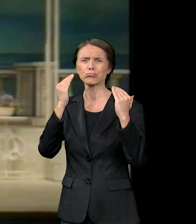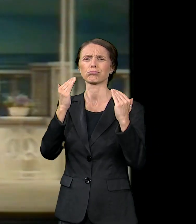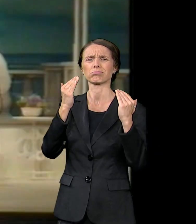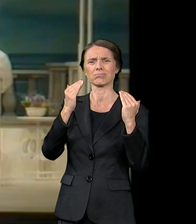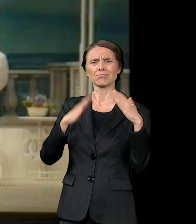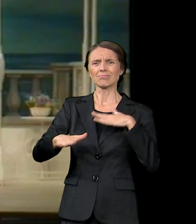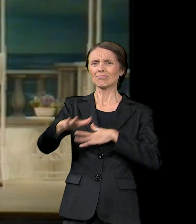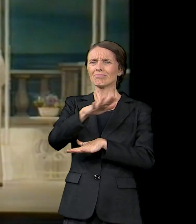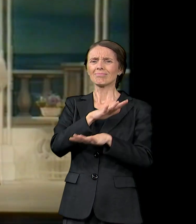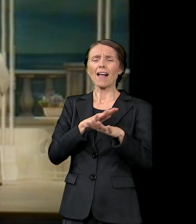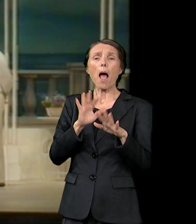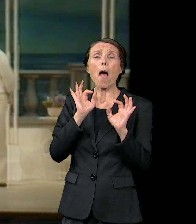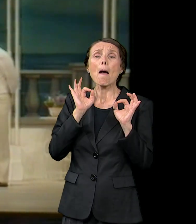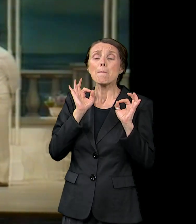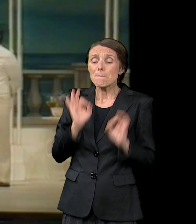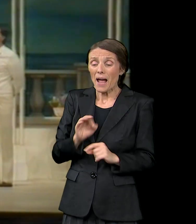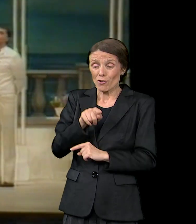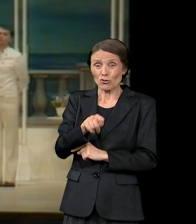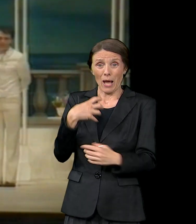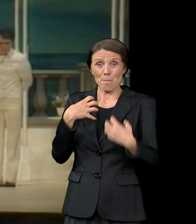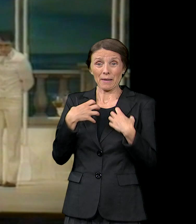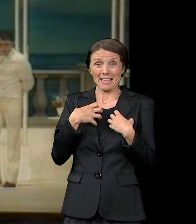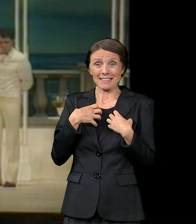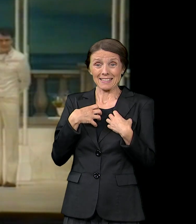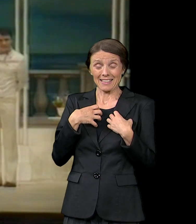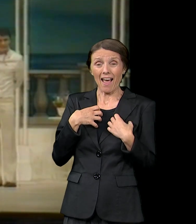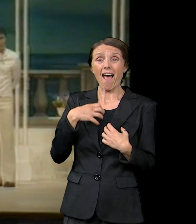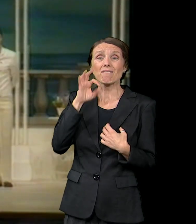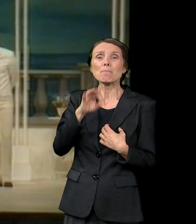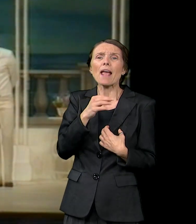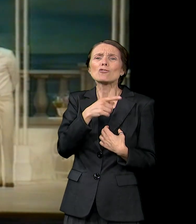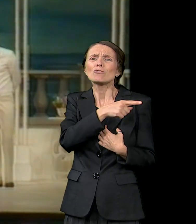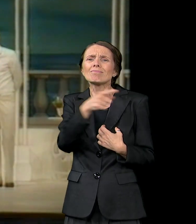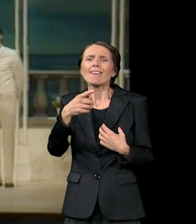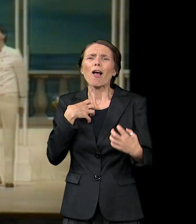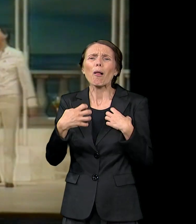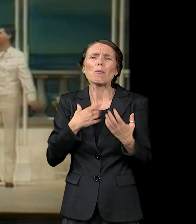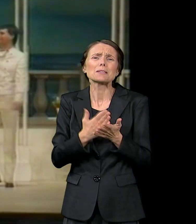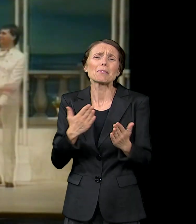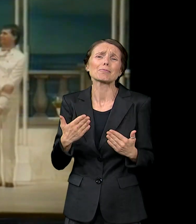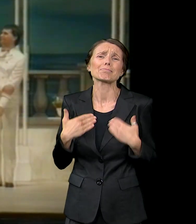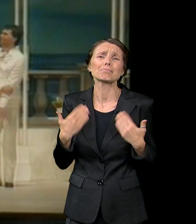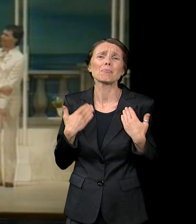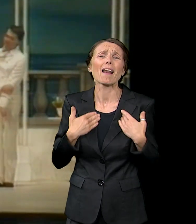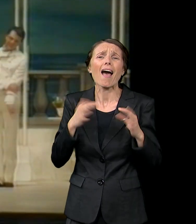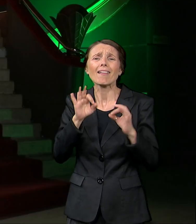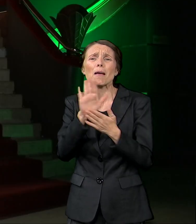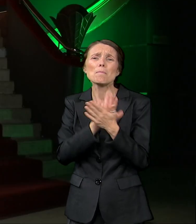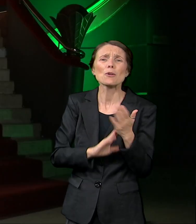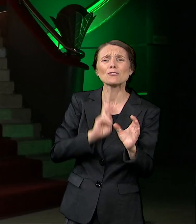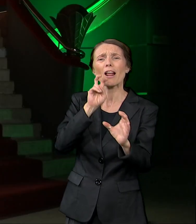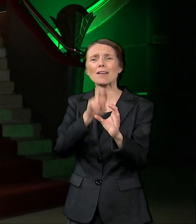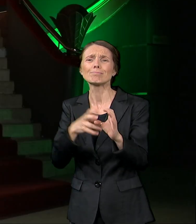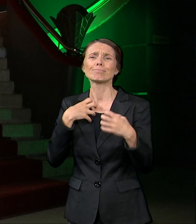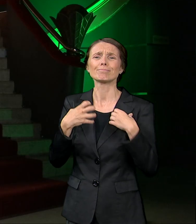nekako jedna cela mlada generacija krenula i da se bavi mjuziklom. To sam